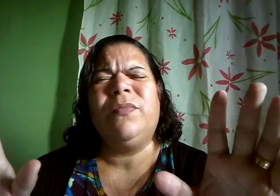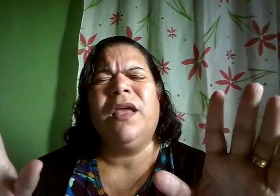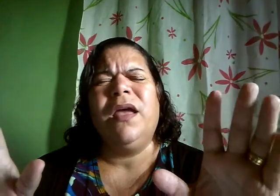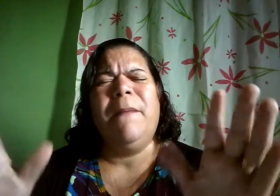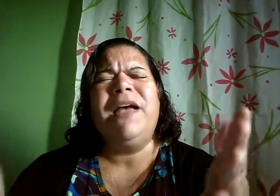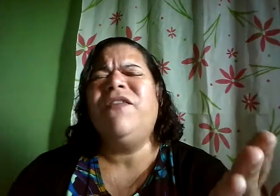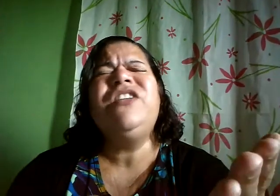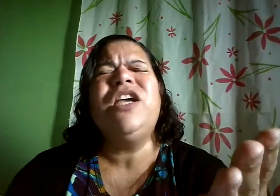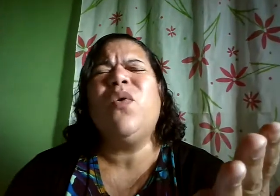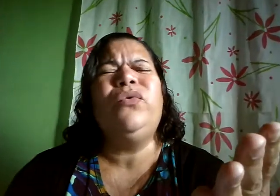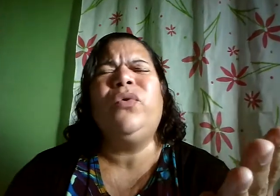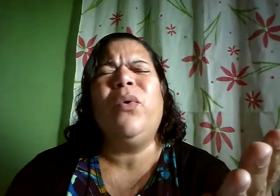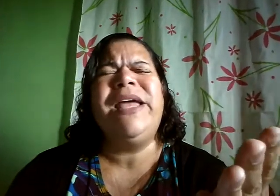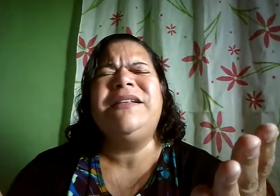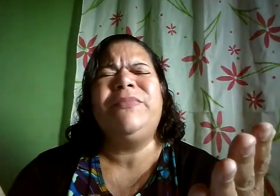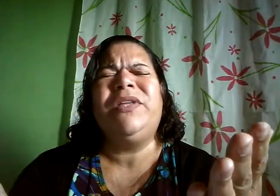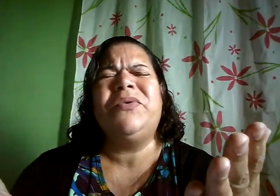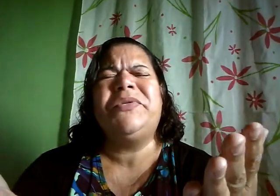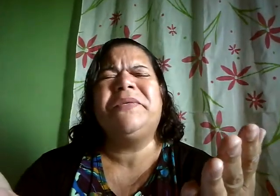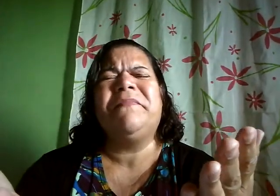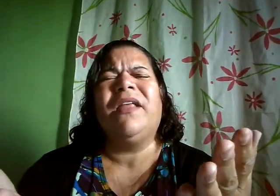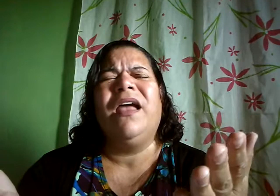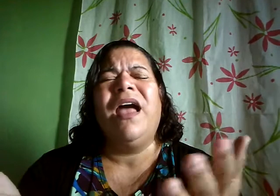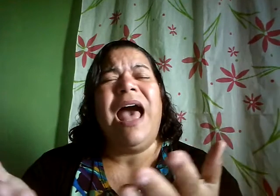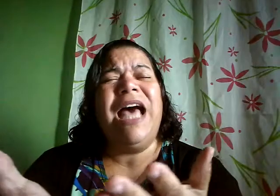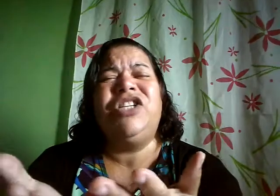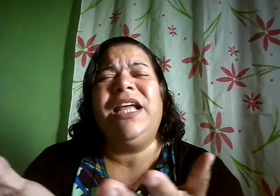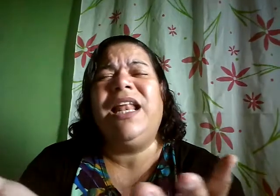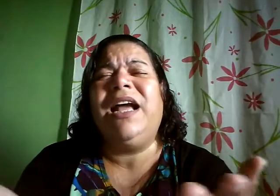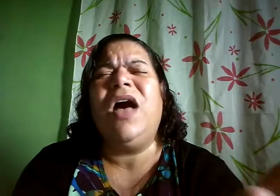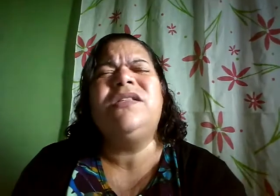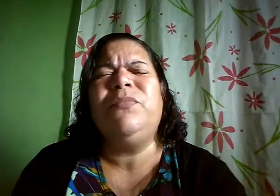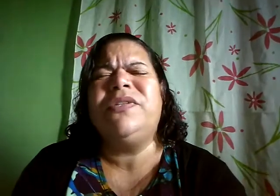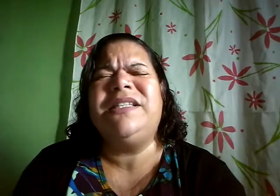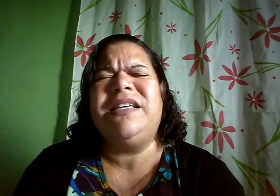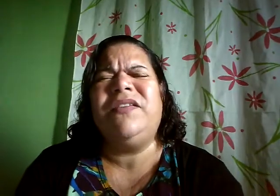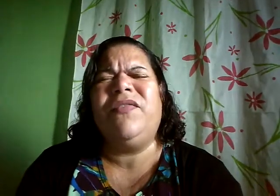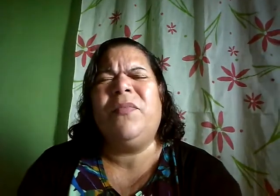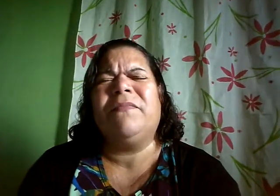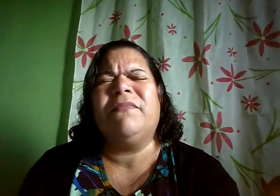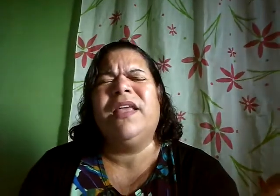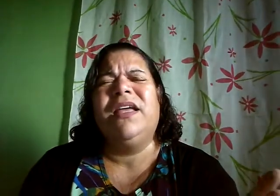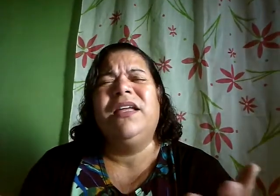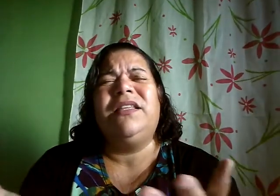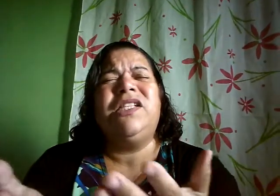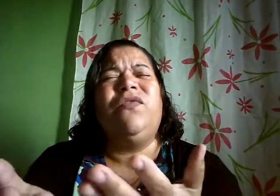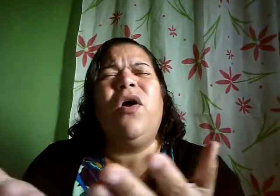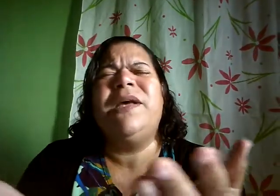mas vai de encontro com eles meu Deus haja naquela causa impossível transforma